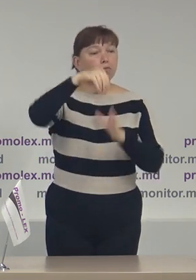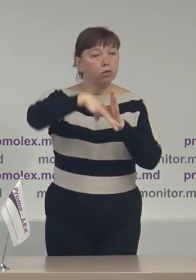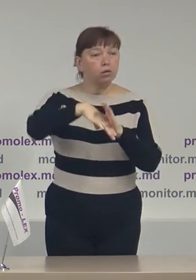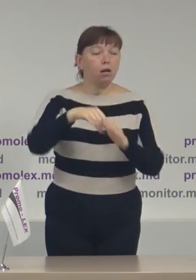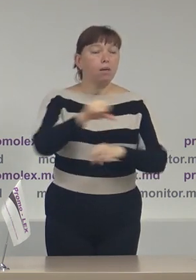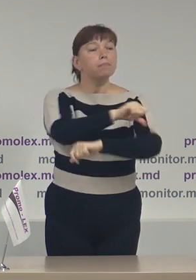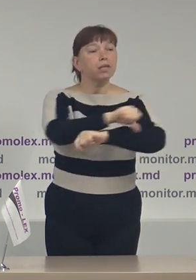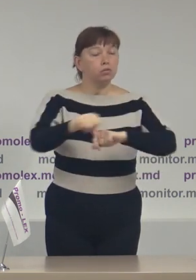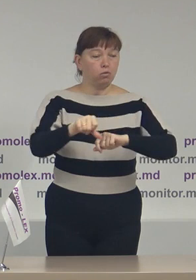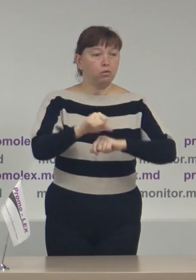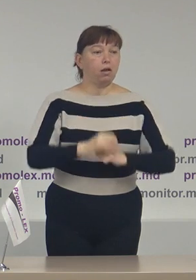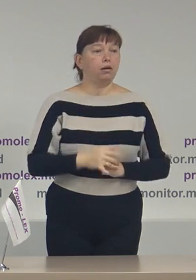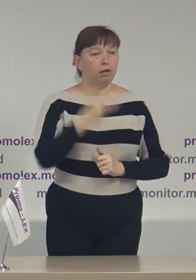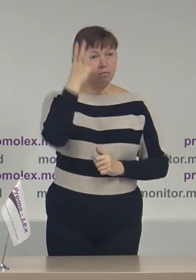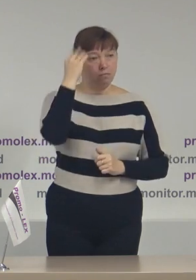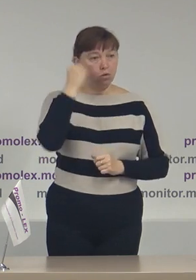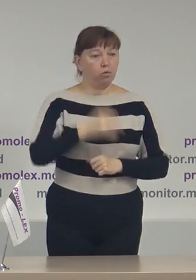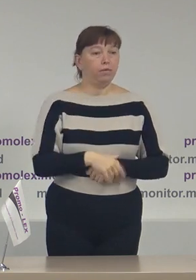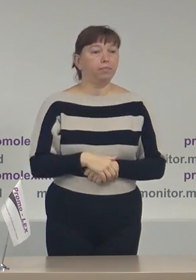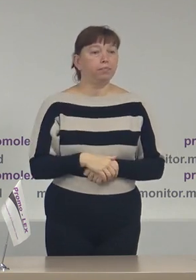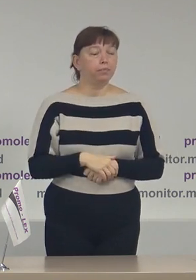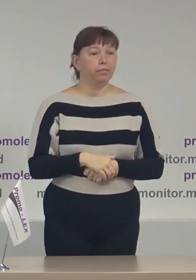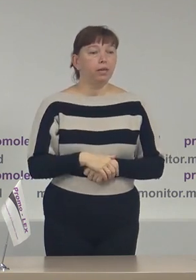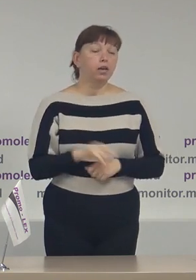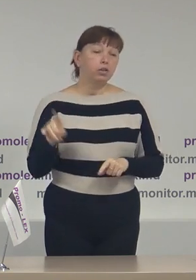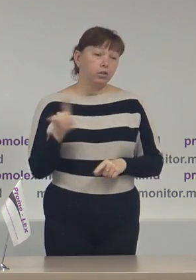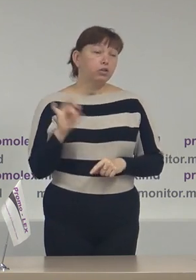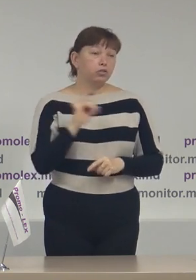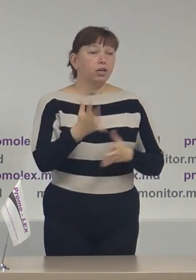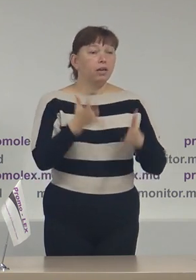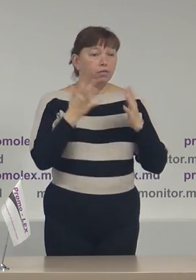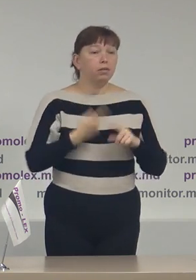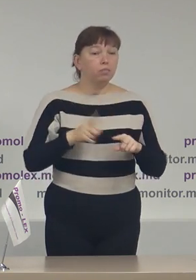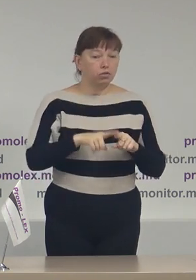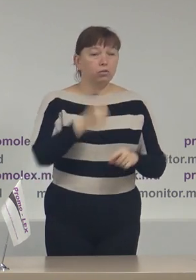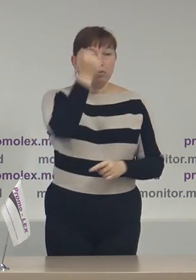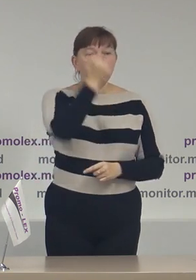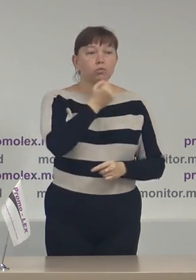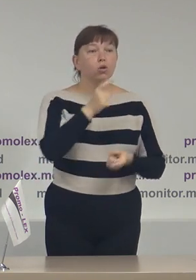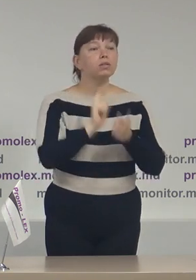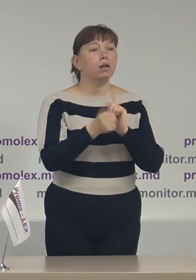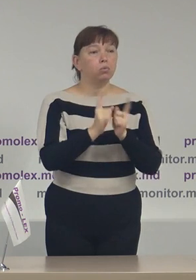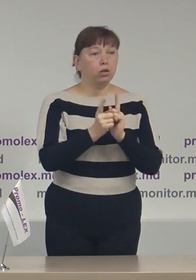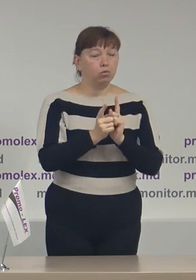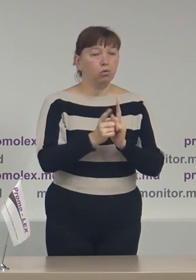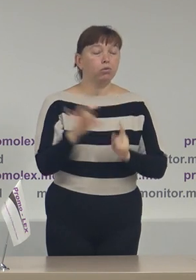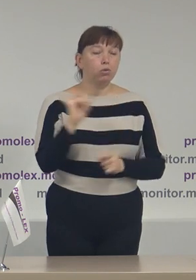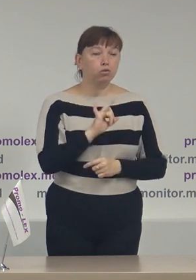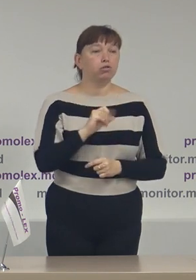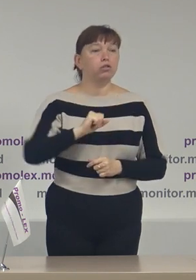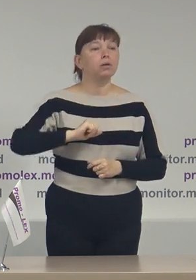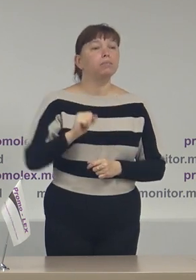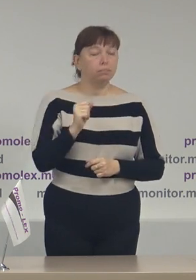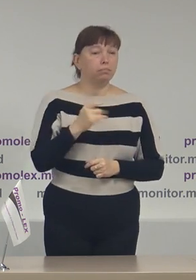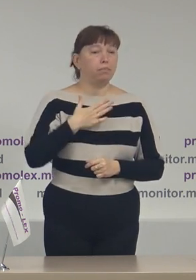vot peste votarele țării. Și evident, pe această cale țin să mulțumesc și traducătorilor, și partenerilor